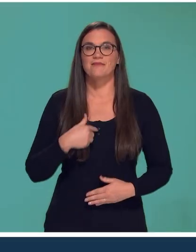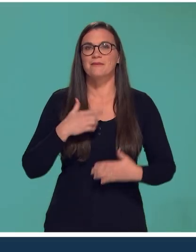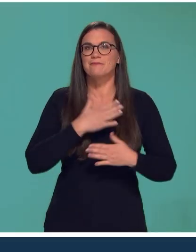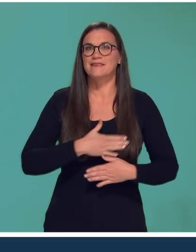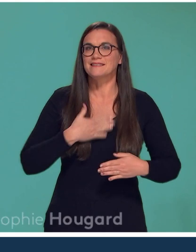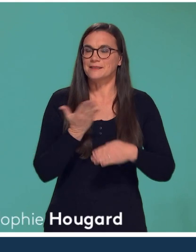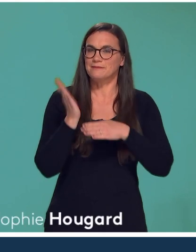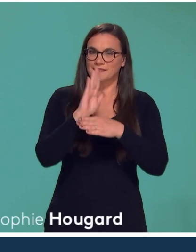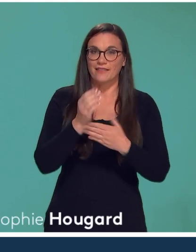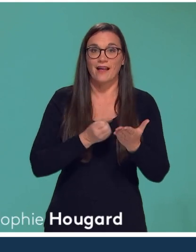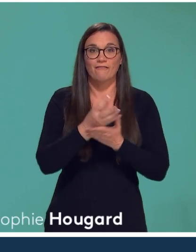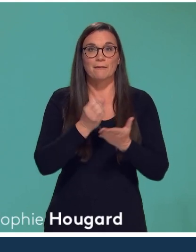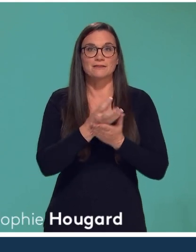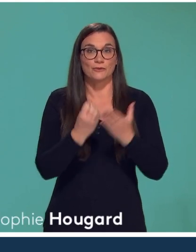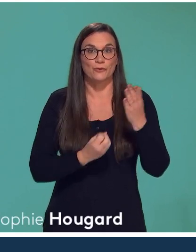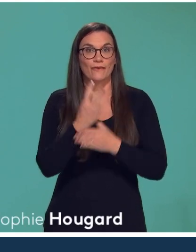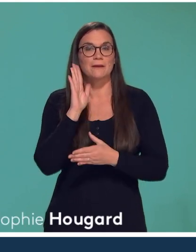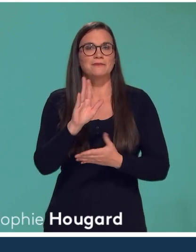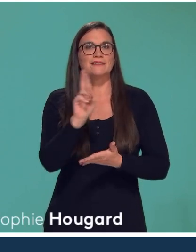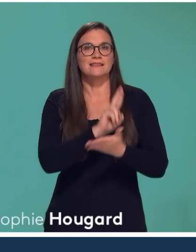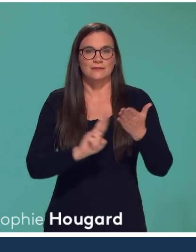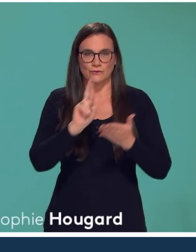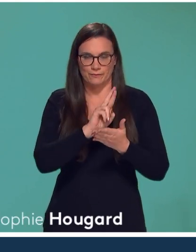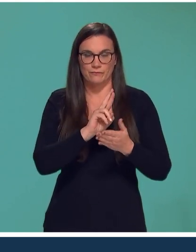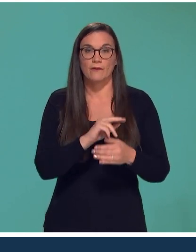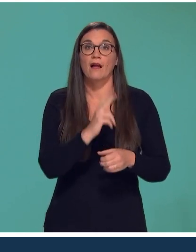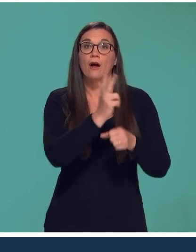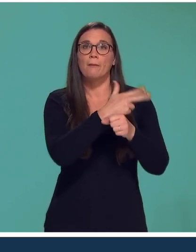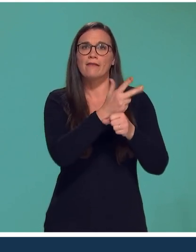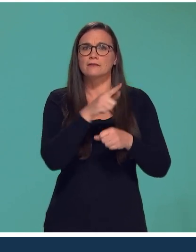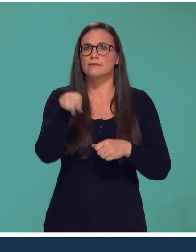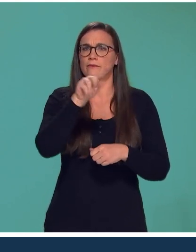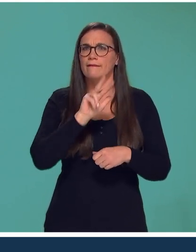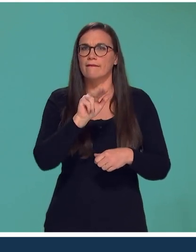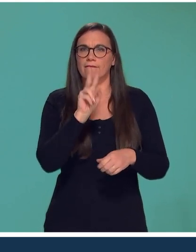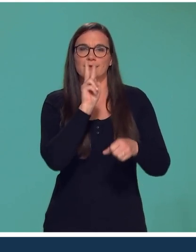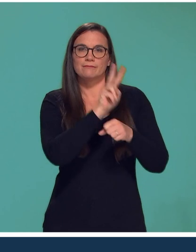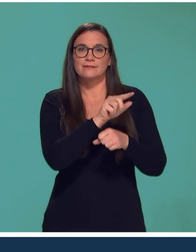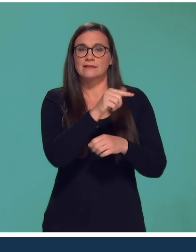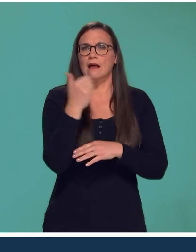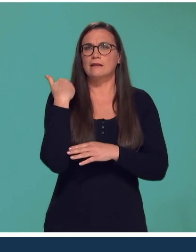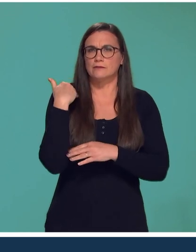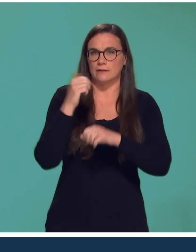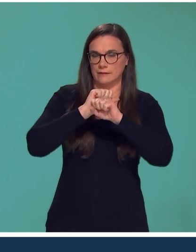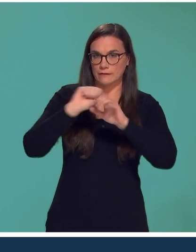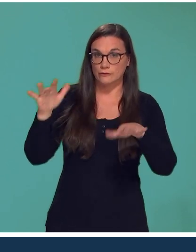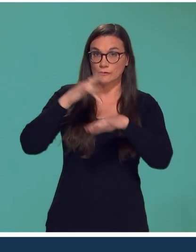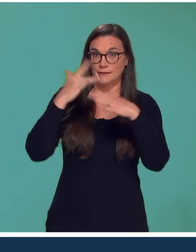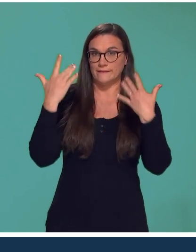Je vous retrouve avec plaisir pour vous présenter de nouvelles informations régionales. Les reportages que vous allez voir ont été